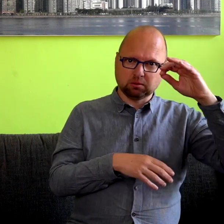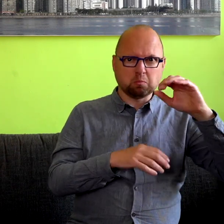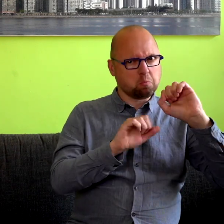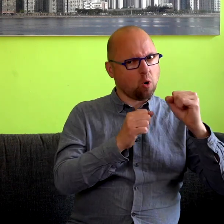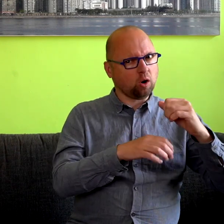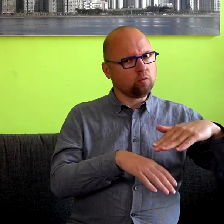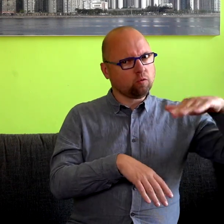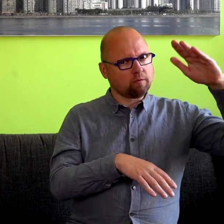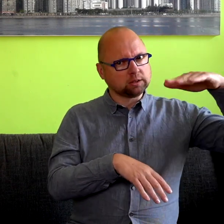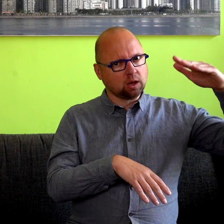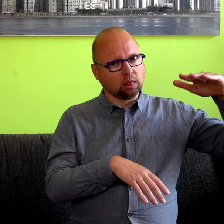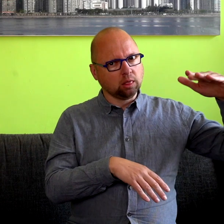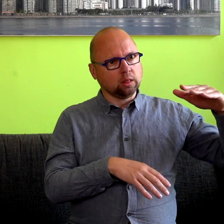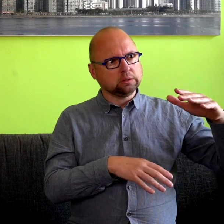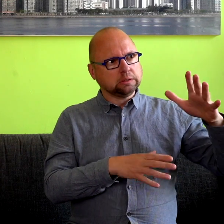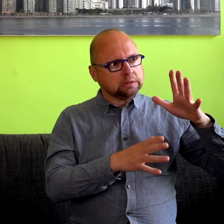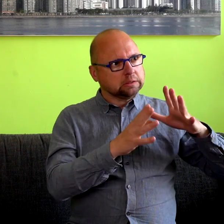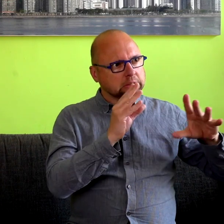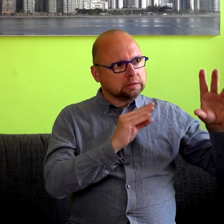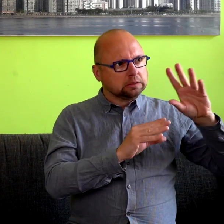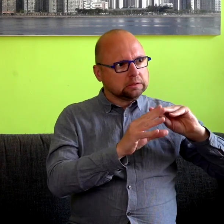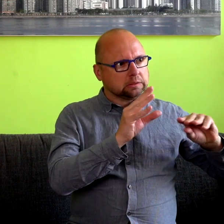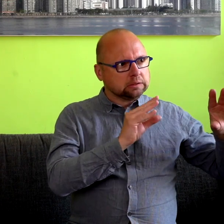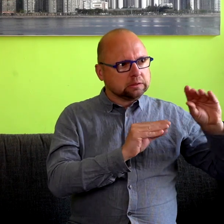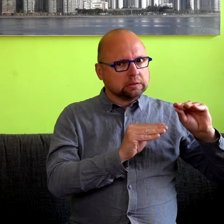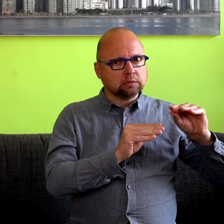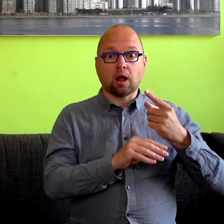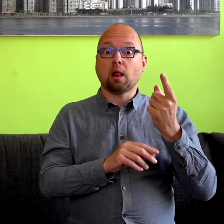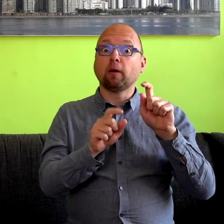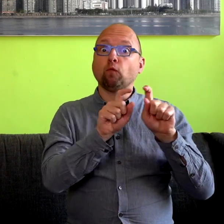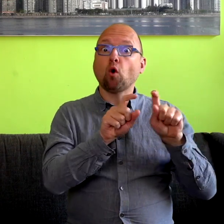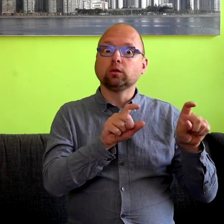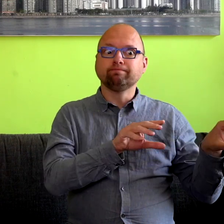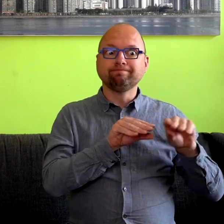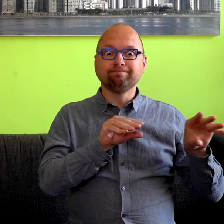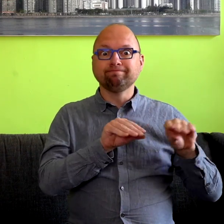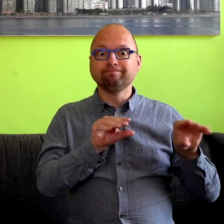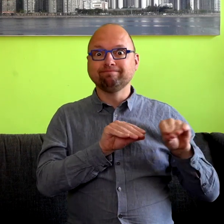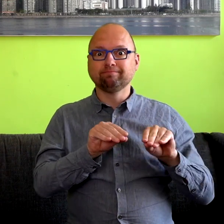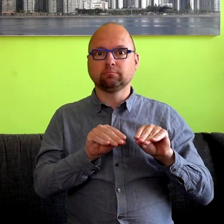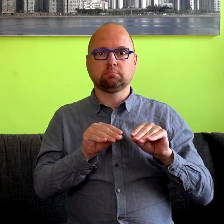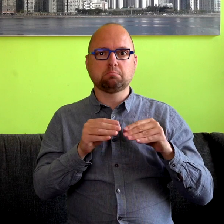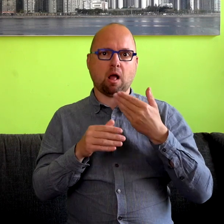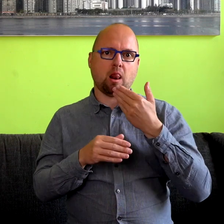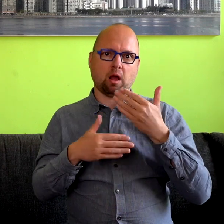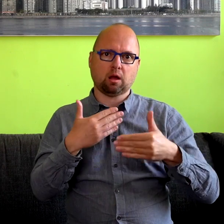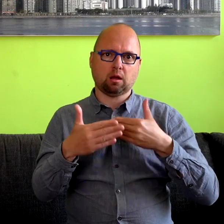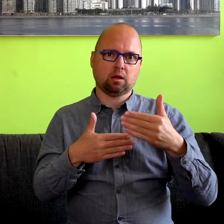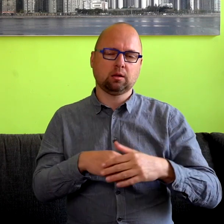volwassenen, of dat je alleen woorden leert. In de eerder webcollege heb ik al verteld over die iconiciteit van